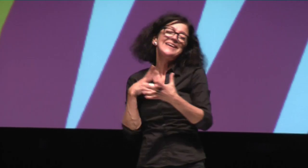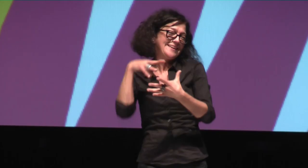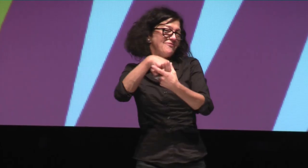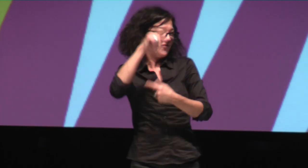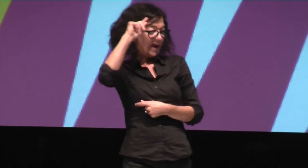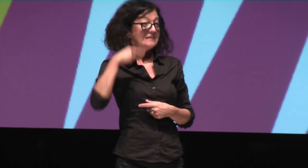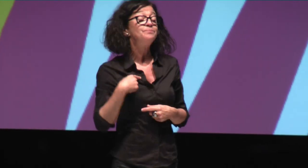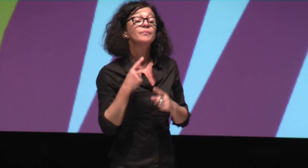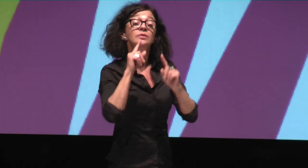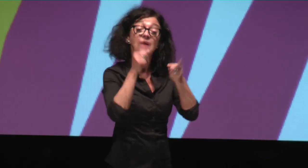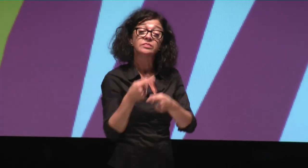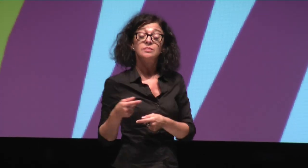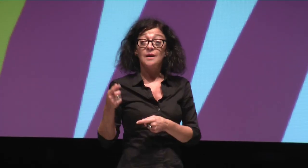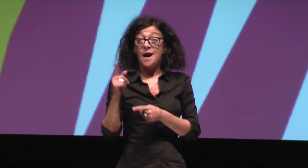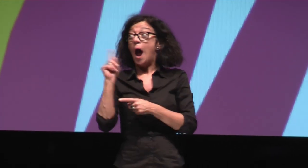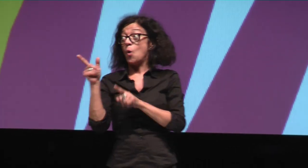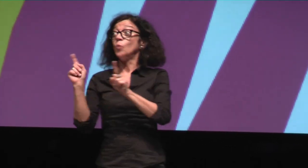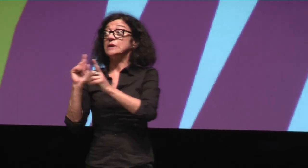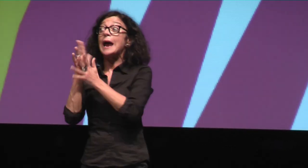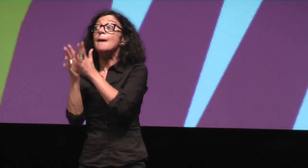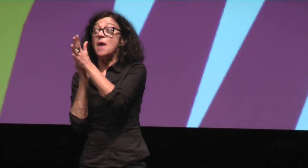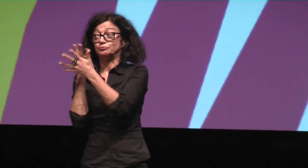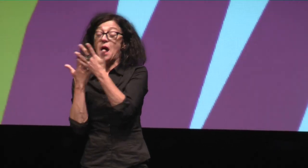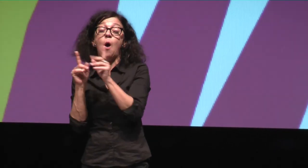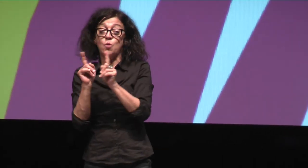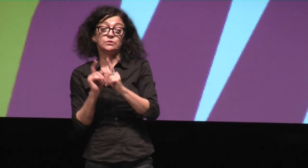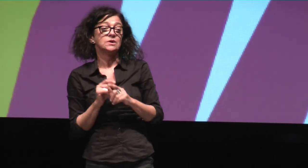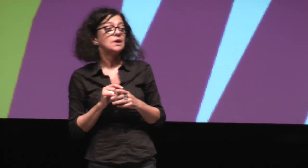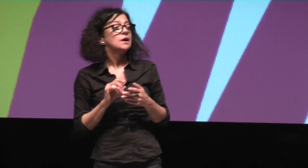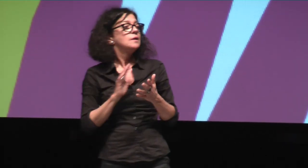damals auch Mitglied war und auch gearbeitet habe,